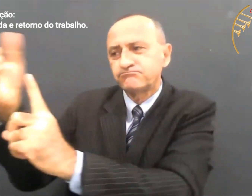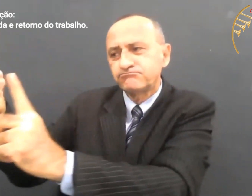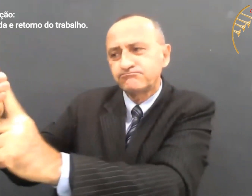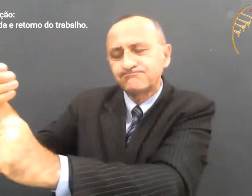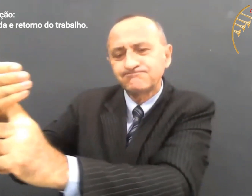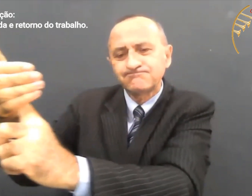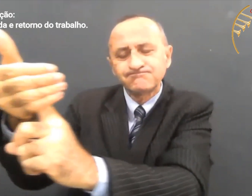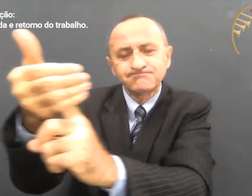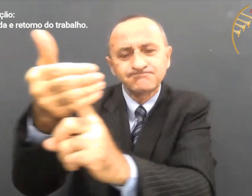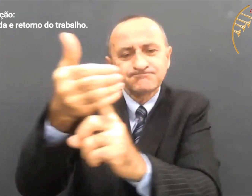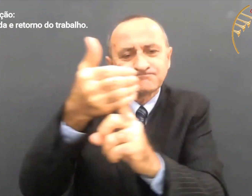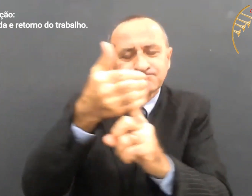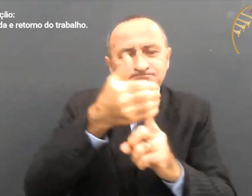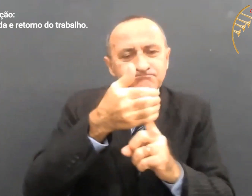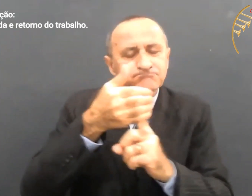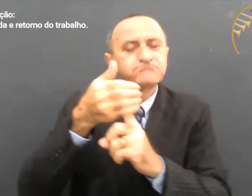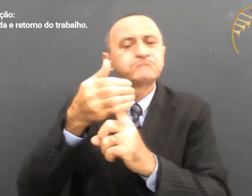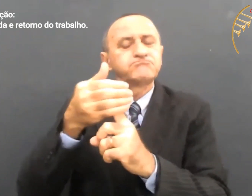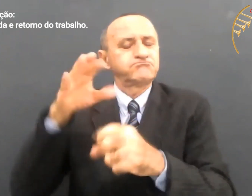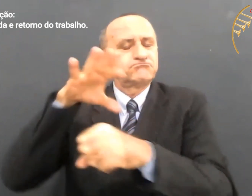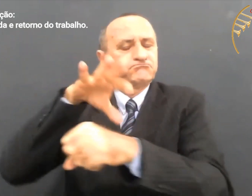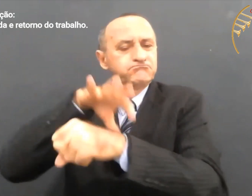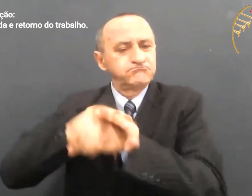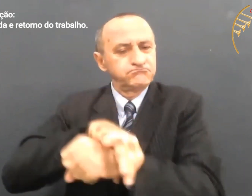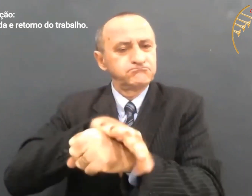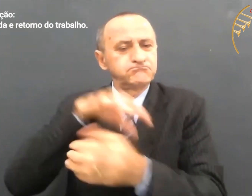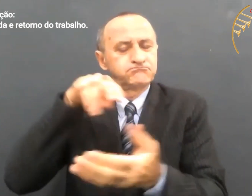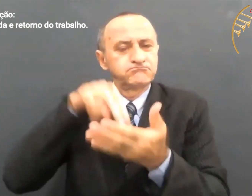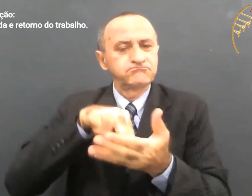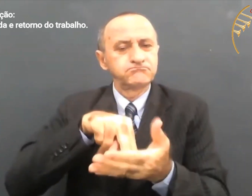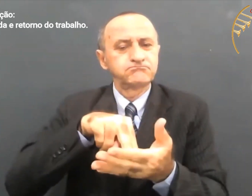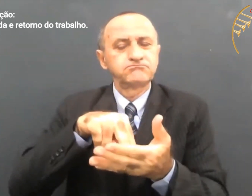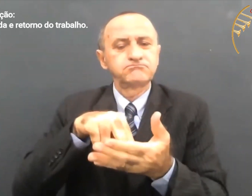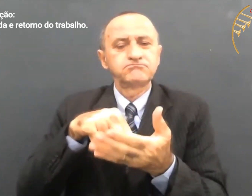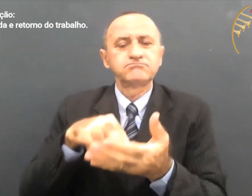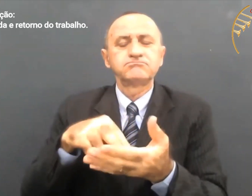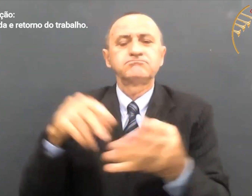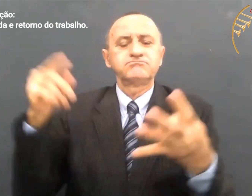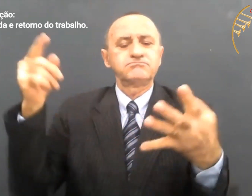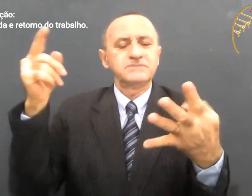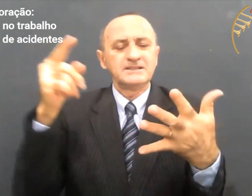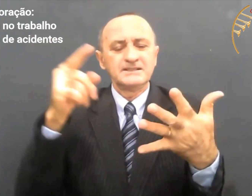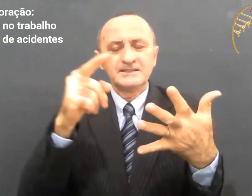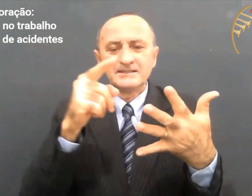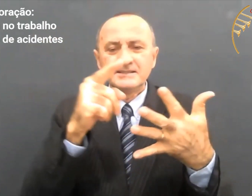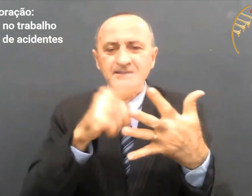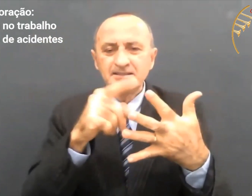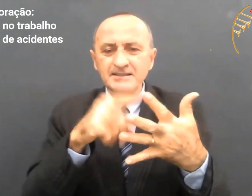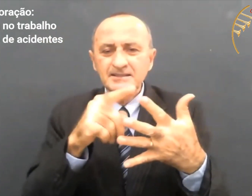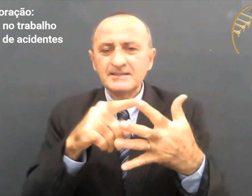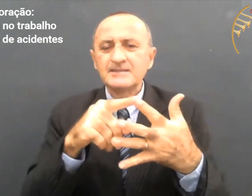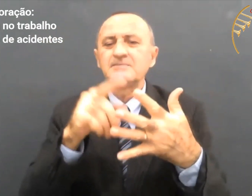retorno dos seus trabalhos. E que o Senhor dê segurança a eles.